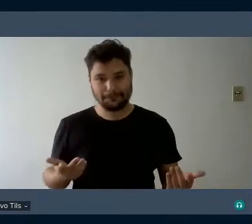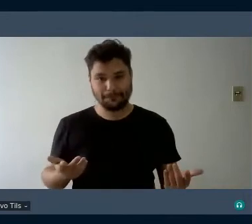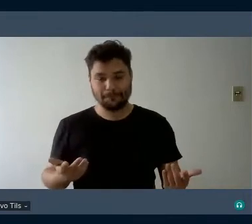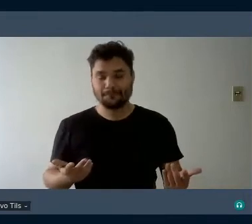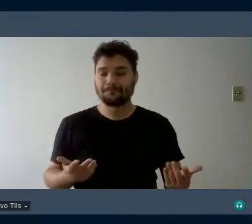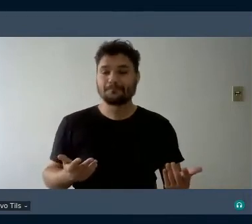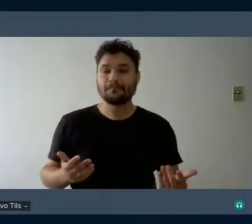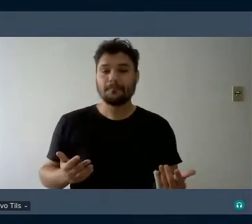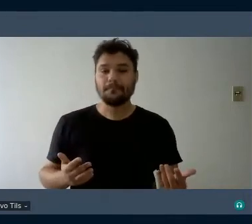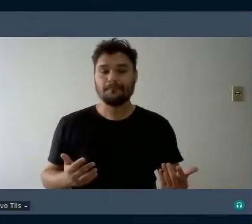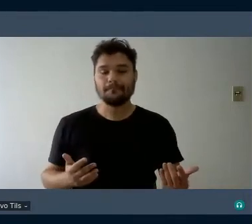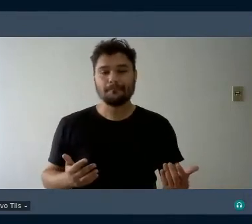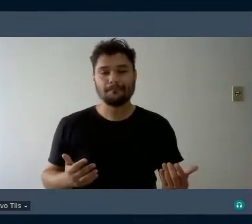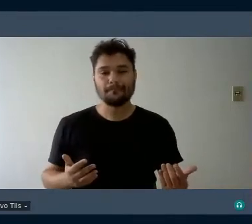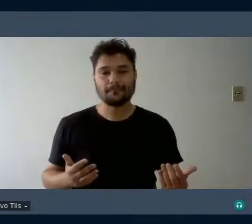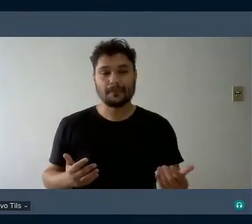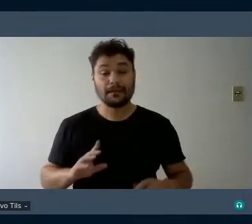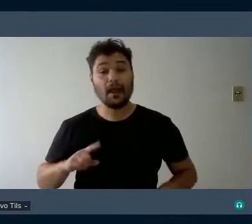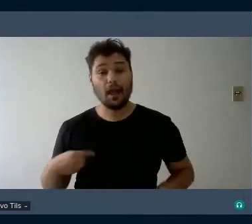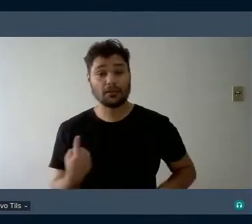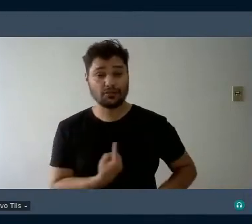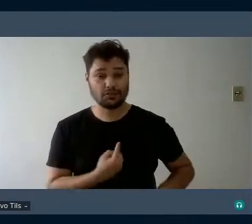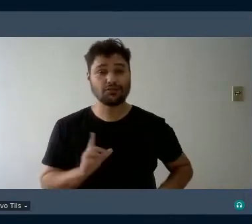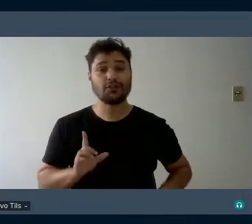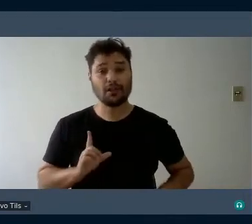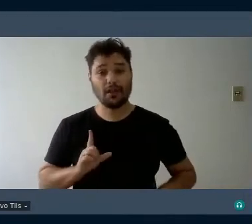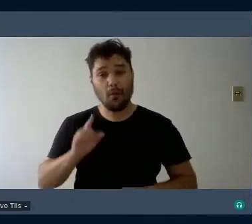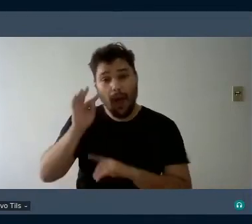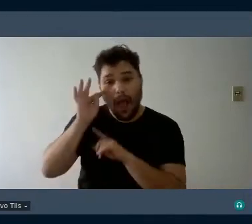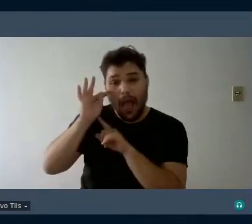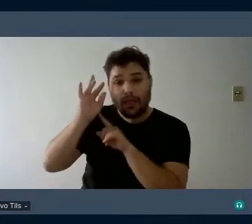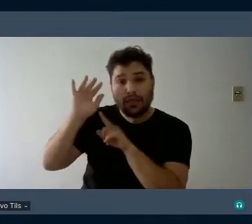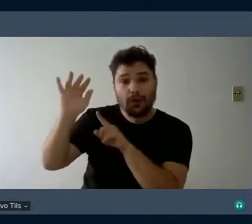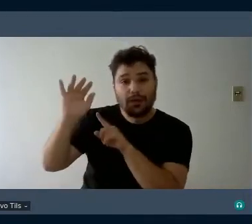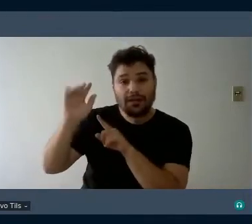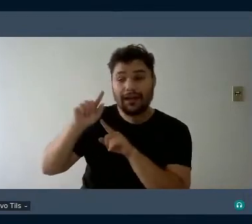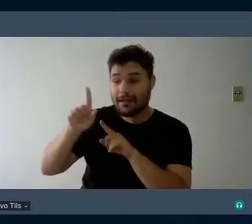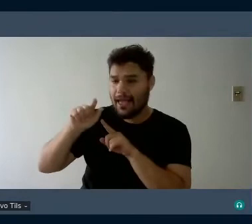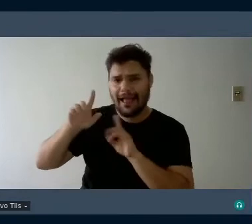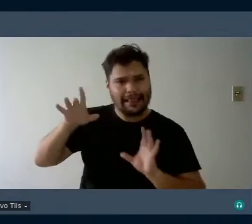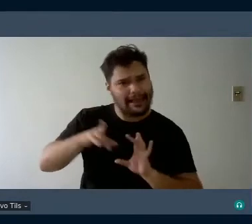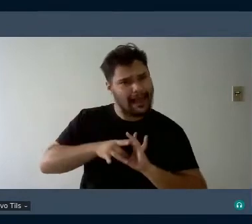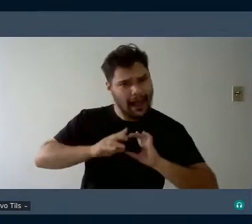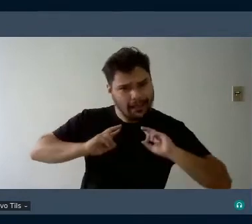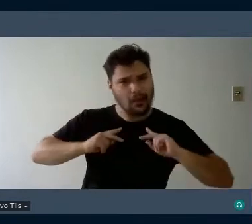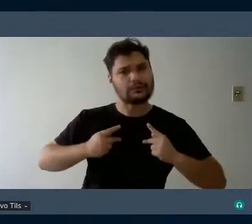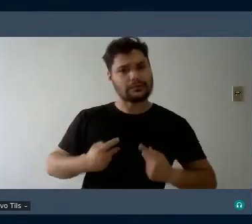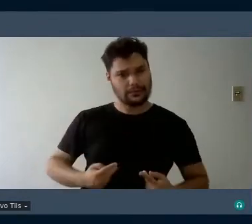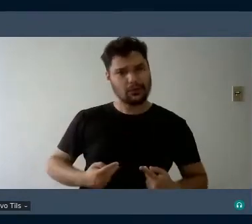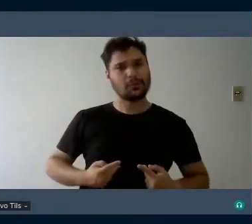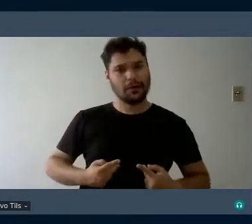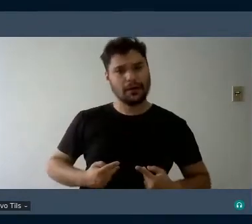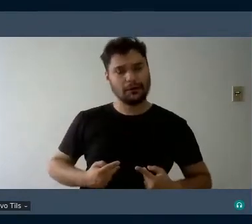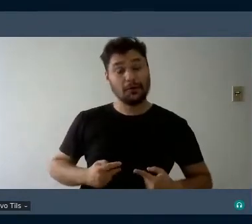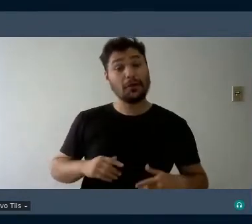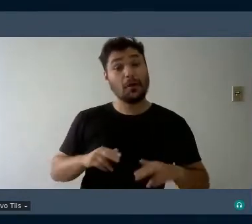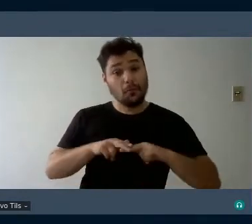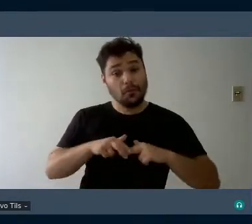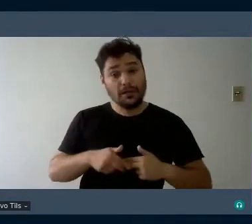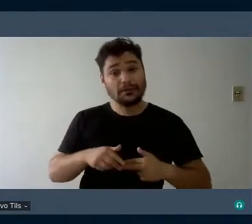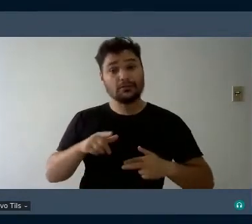tem uma uma teoria que ela é muito humana aí você vem com esse papel de